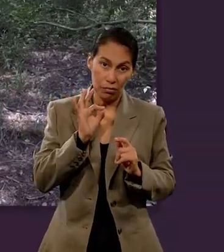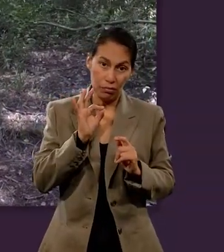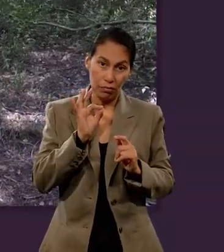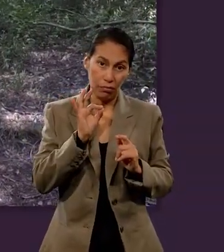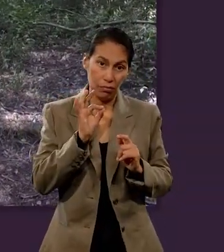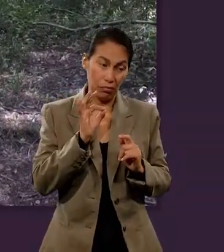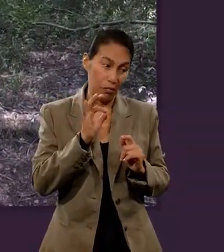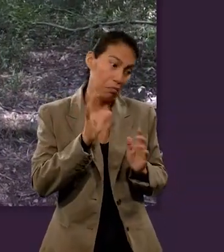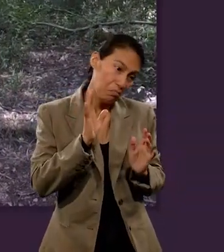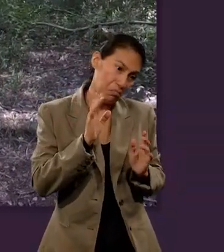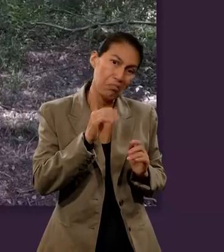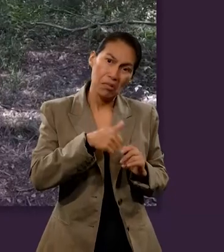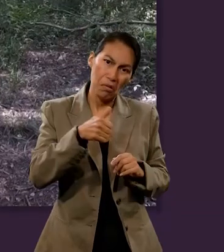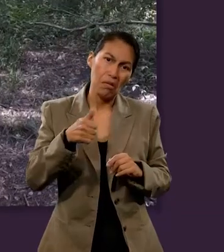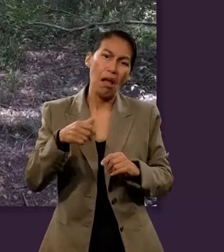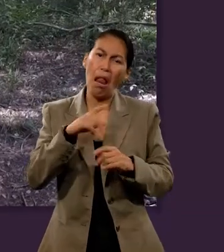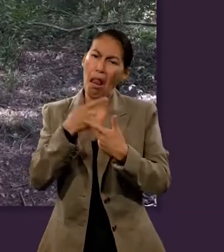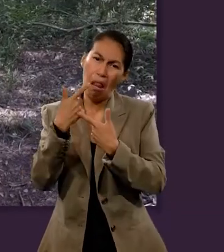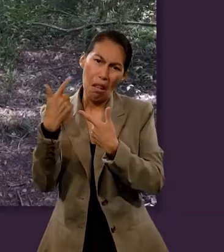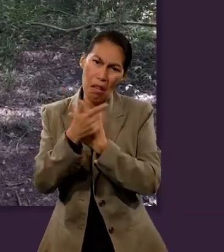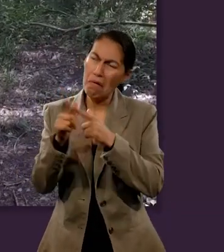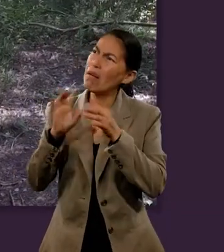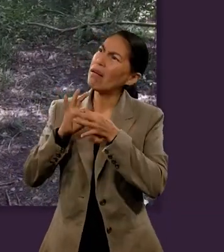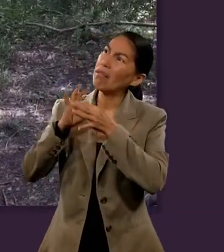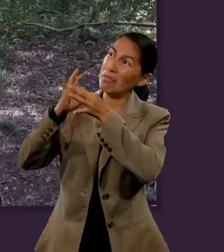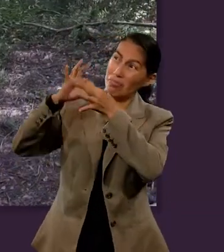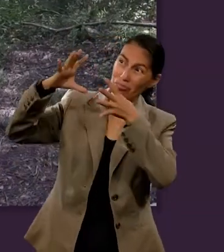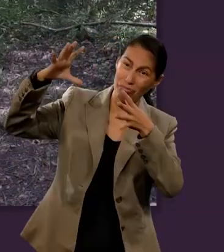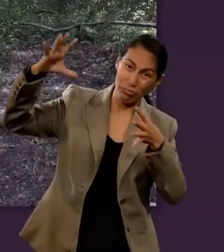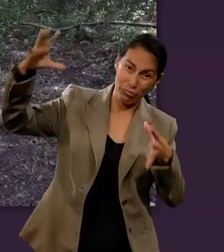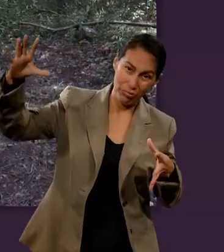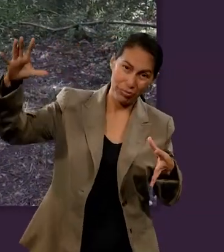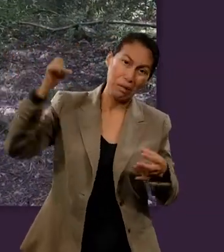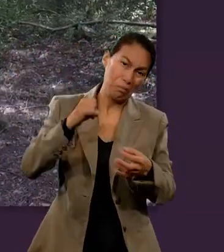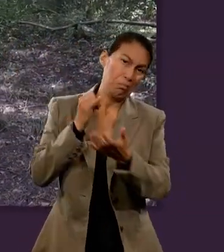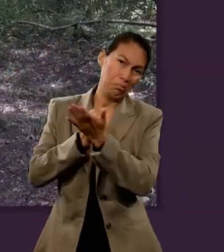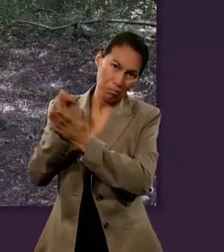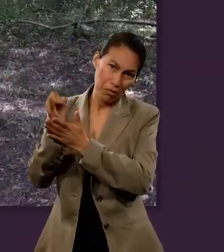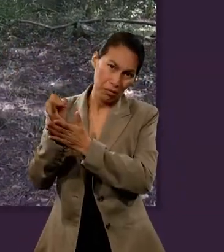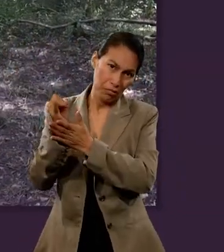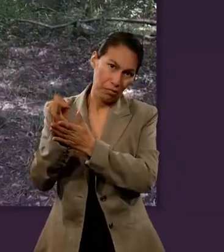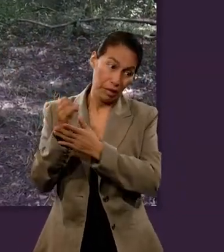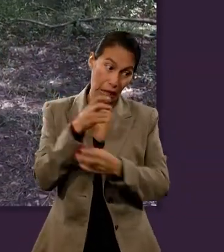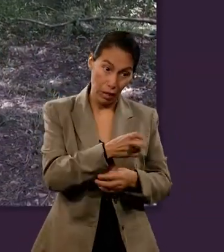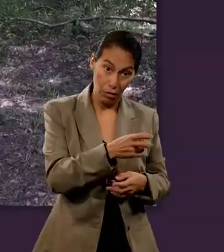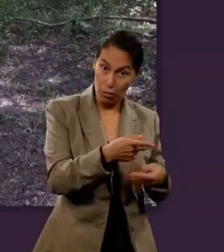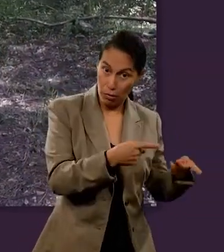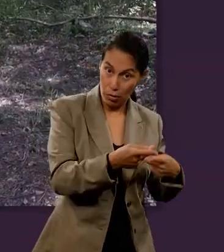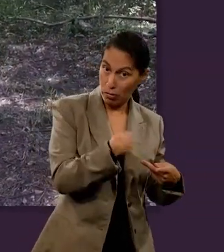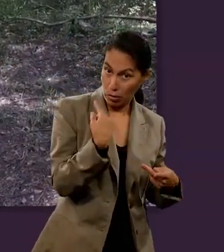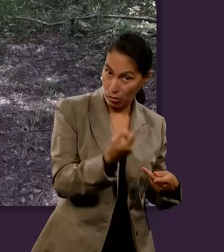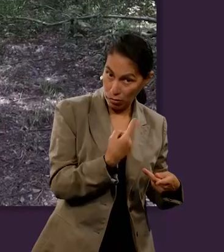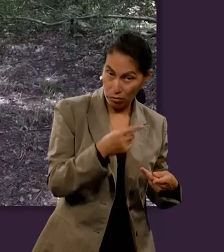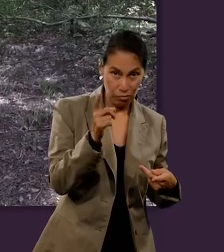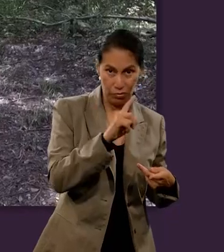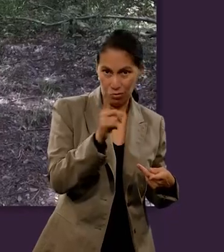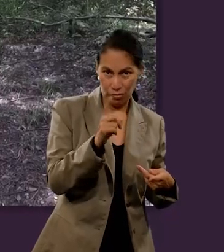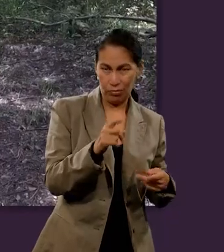Usamos nuestro libre albedrío para alejarnos de Dios. Por eso iremos a parar ahí, no porque sea para nosotros ese